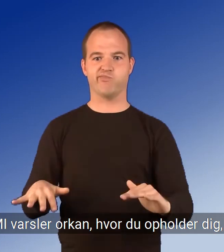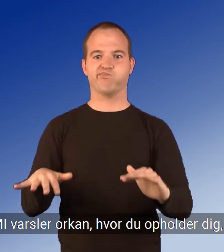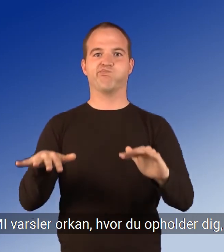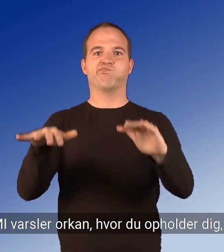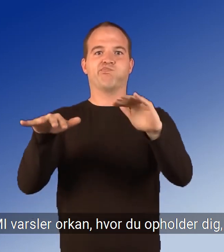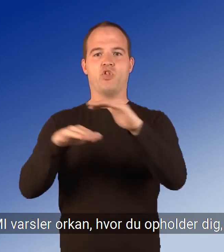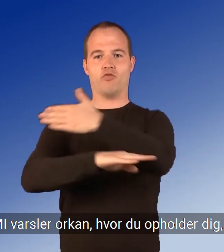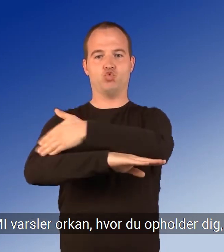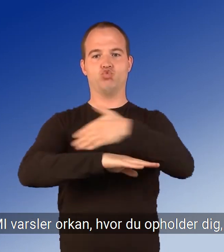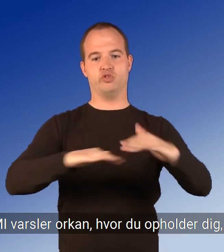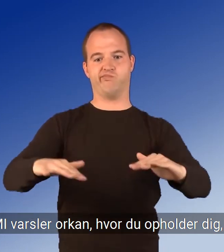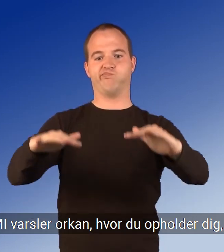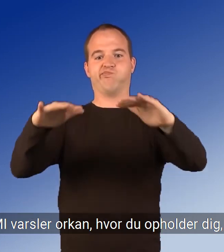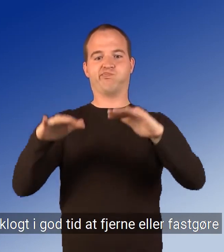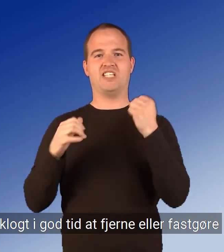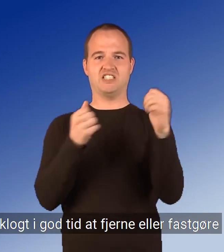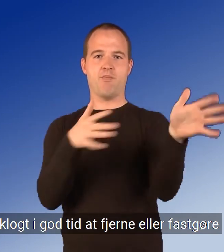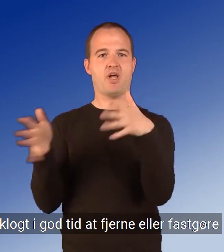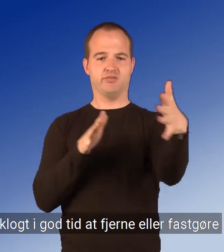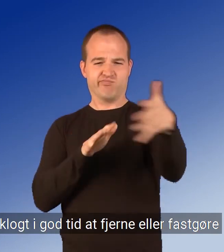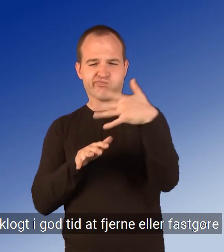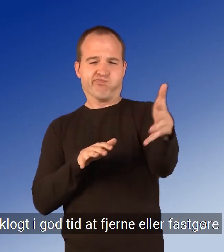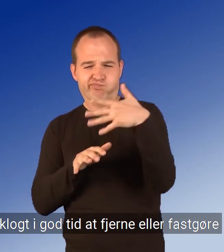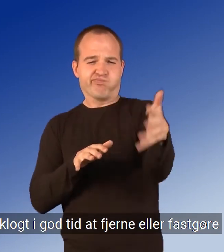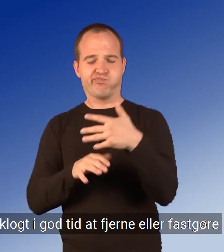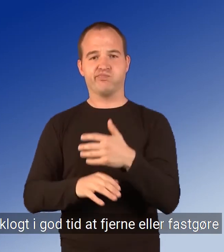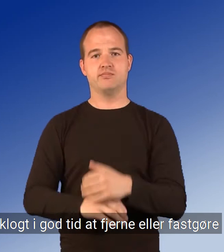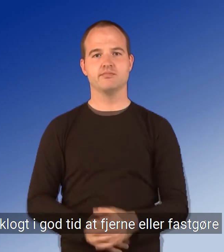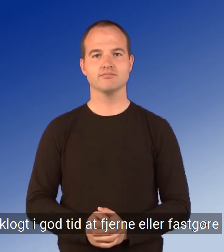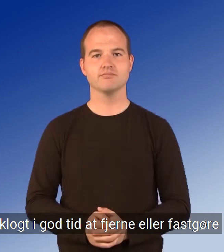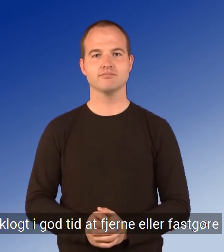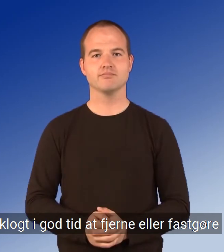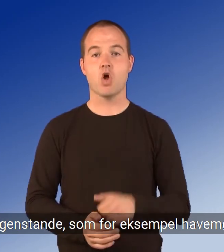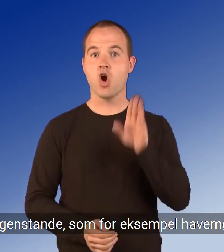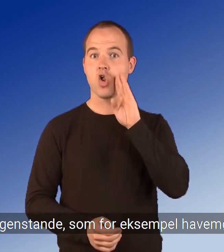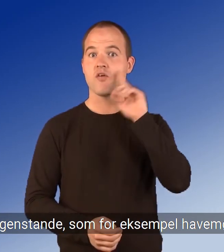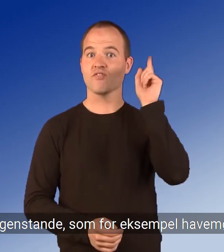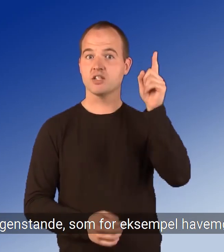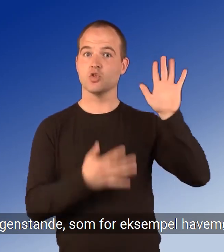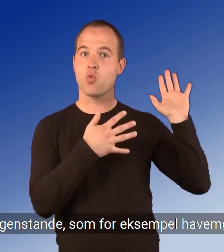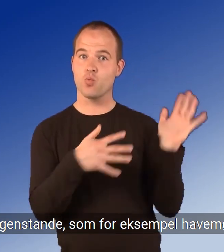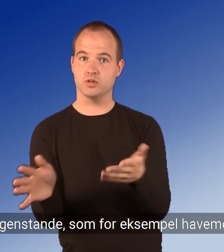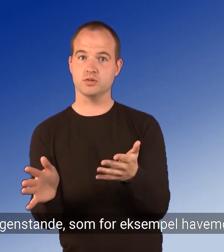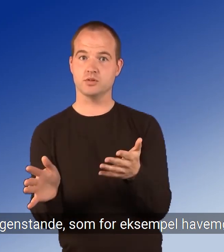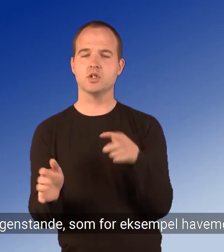varsler orkan, hvor du opholder dig, er det klogt i god tid at fjerne eller fastgøre løse genstande som f.eks.